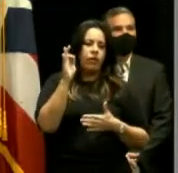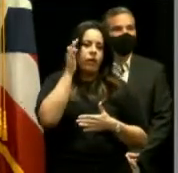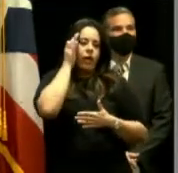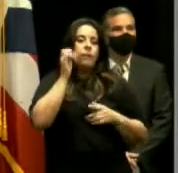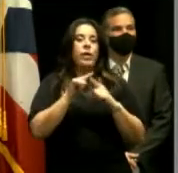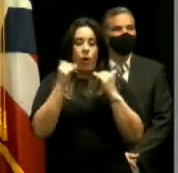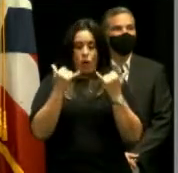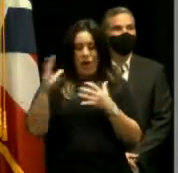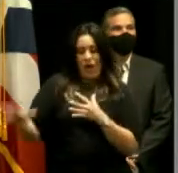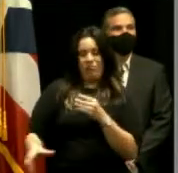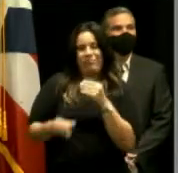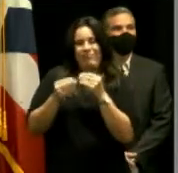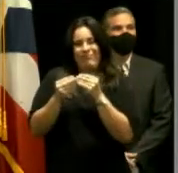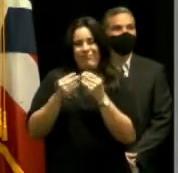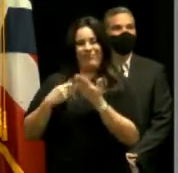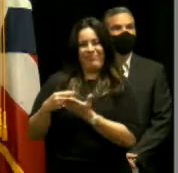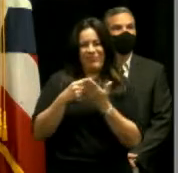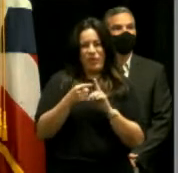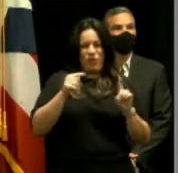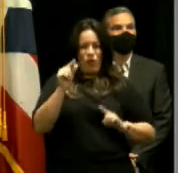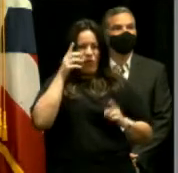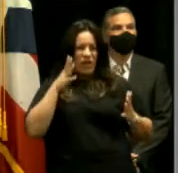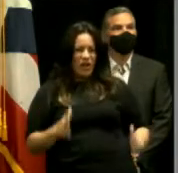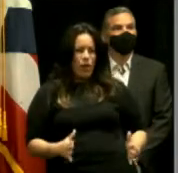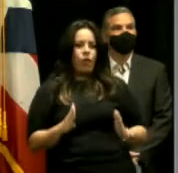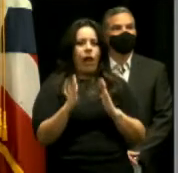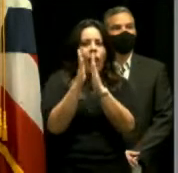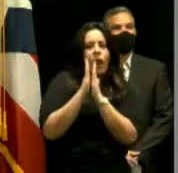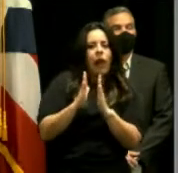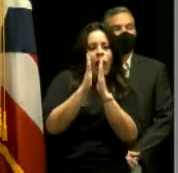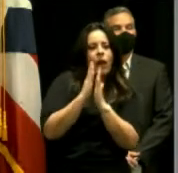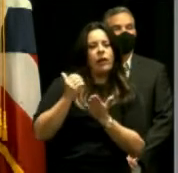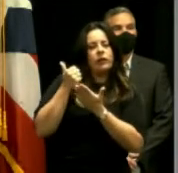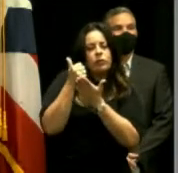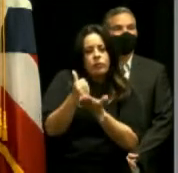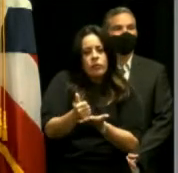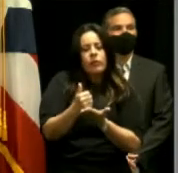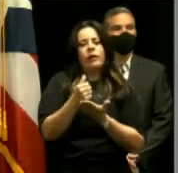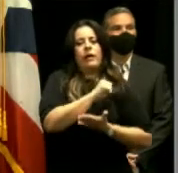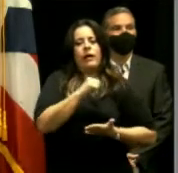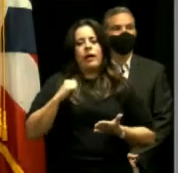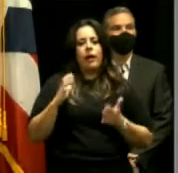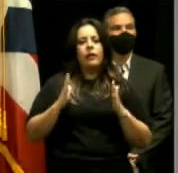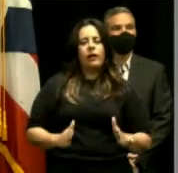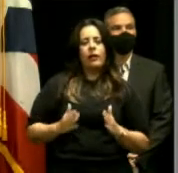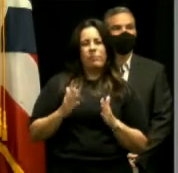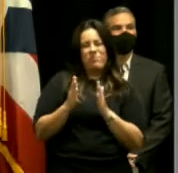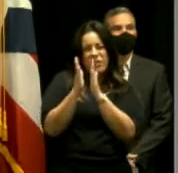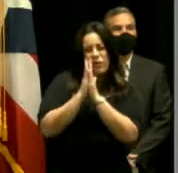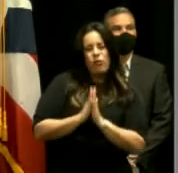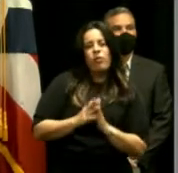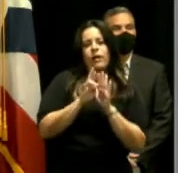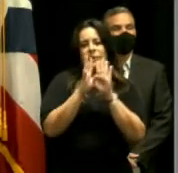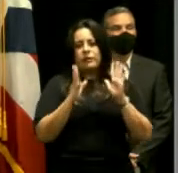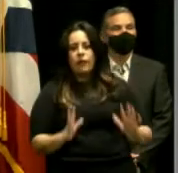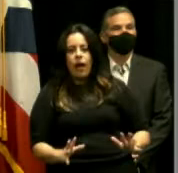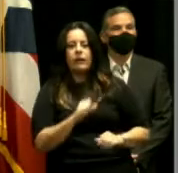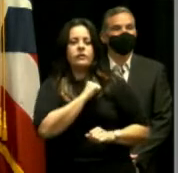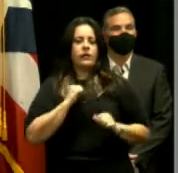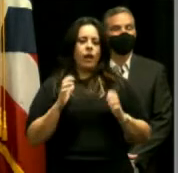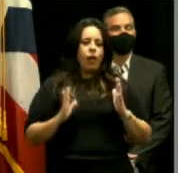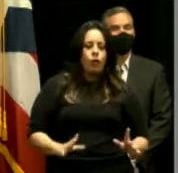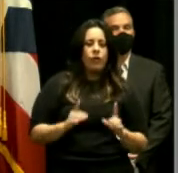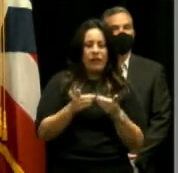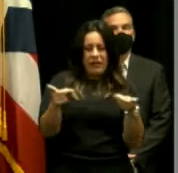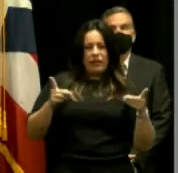como parte de la gestión del gobernador y las peticiones que ha hecho el alcalde de Vieques, el representante, los senadores del